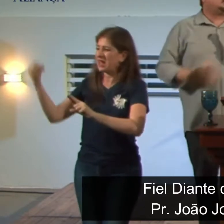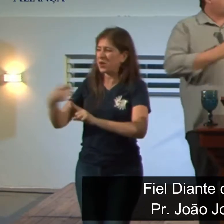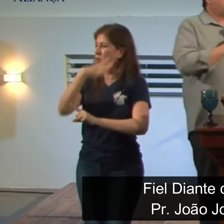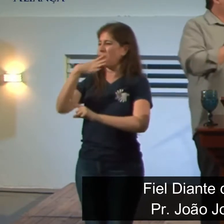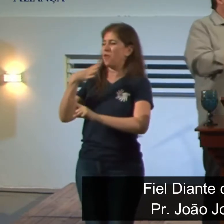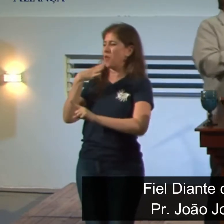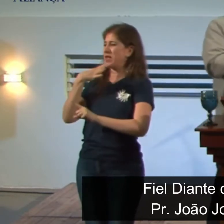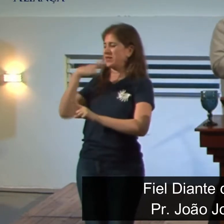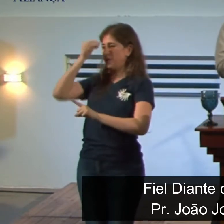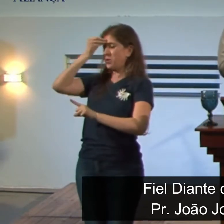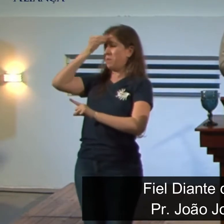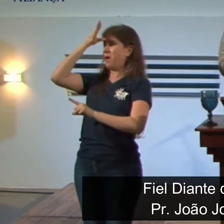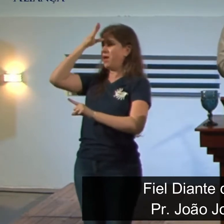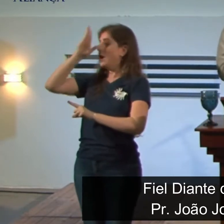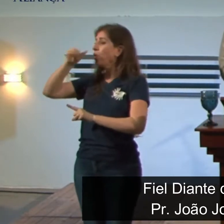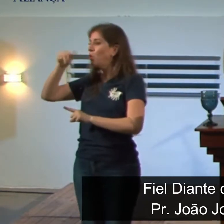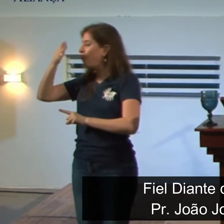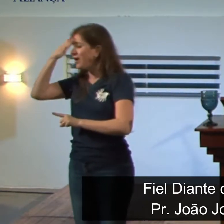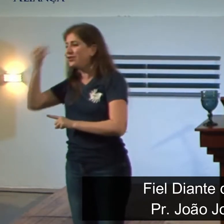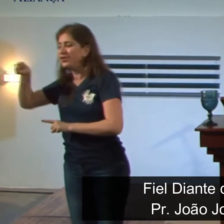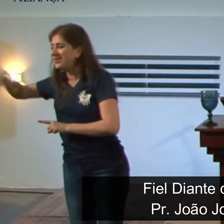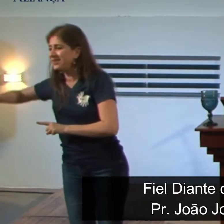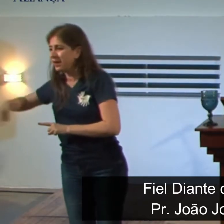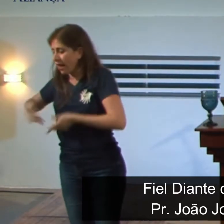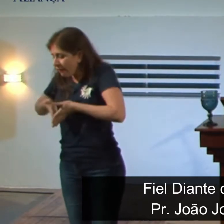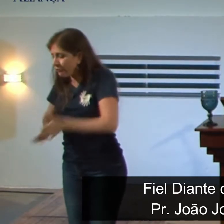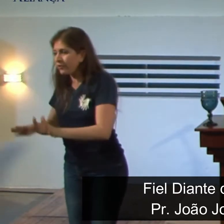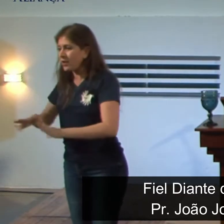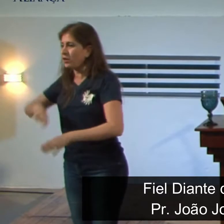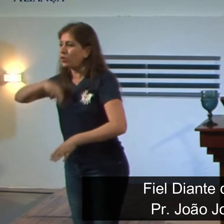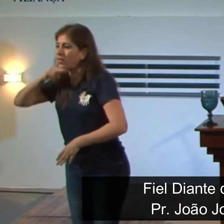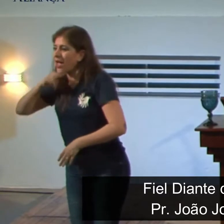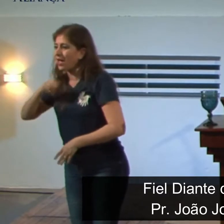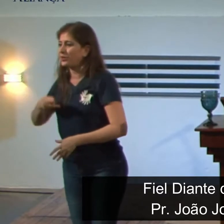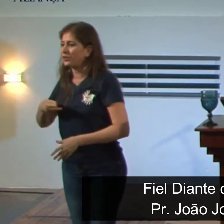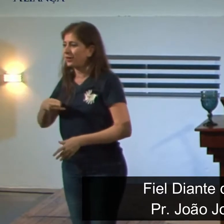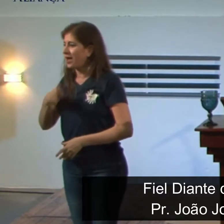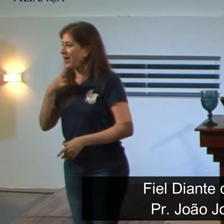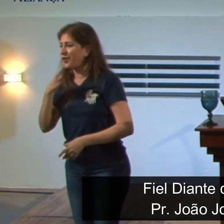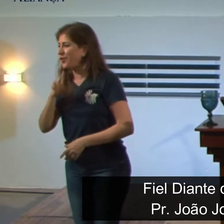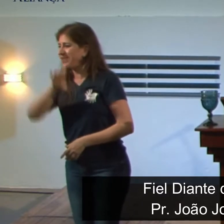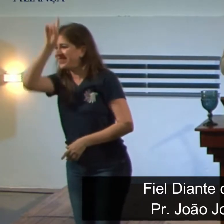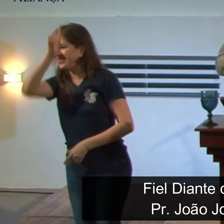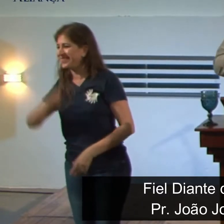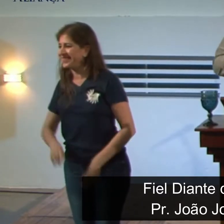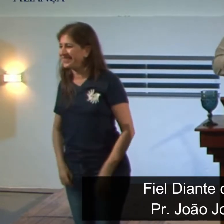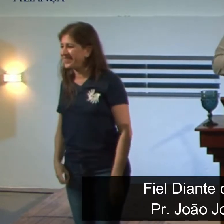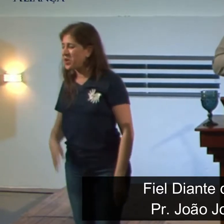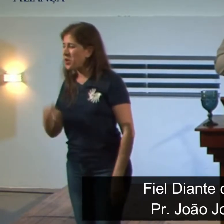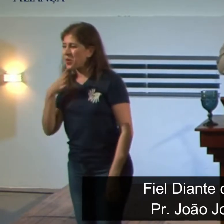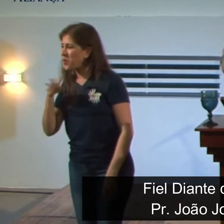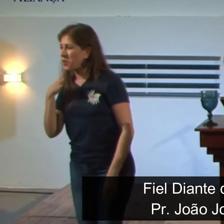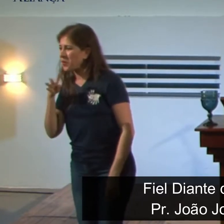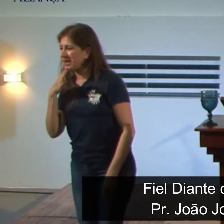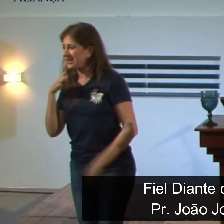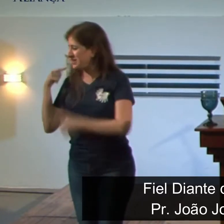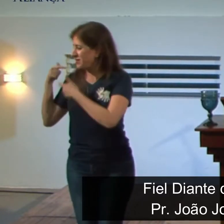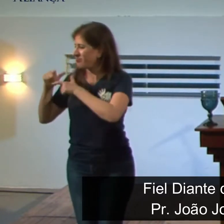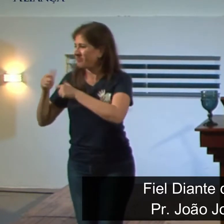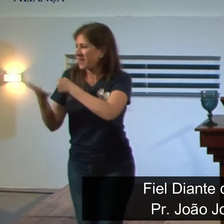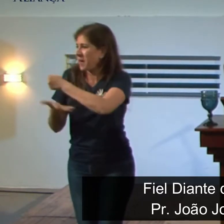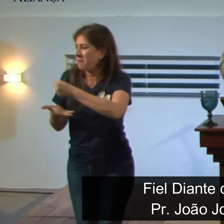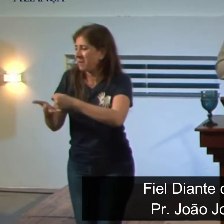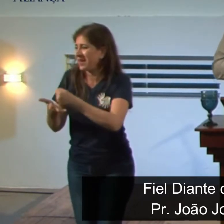conhecimento. Daqui a pouco eles não esqueciam mais. Nasciam os filhos, nasciam os netos, os netos, pronto. Já não conheciam mais da onde as origens, as